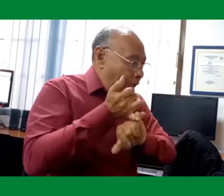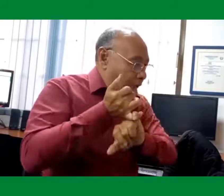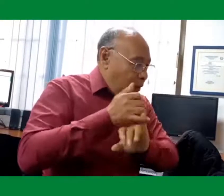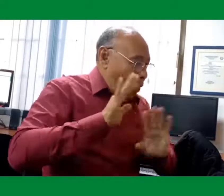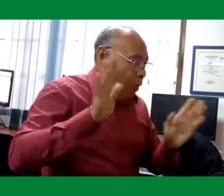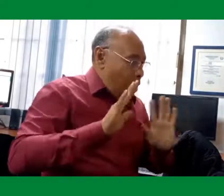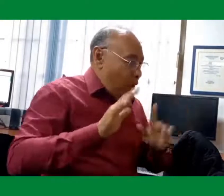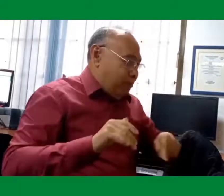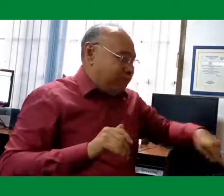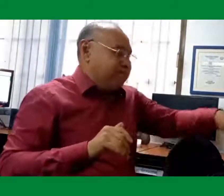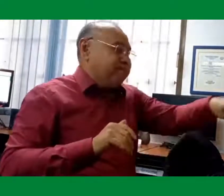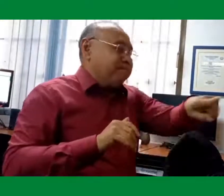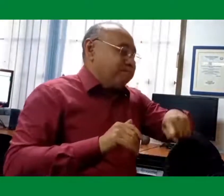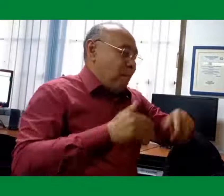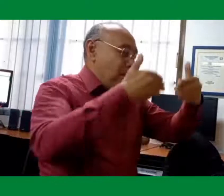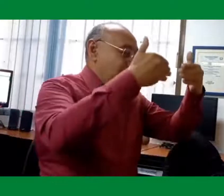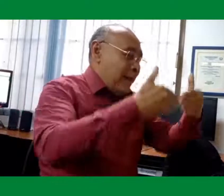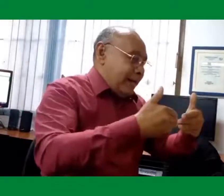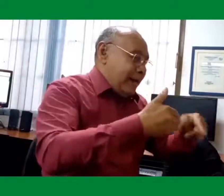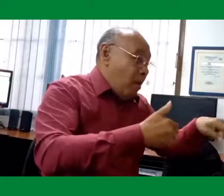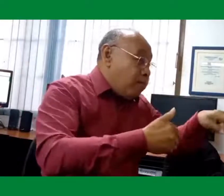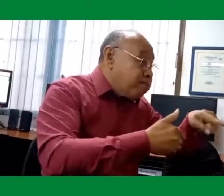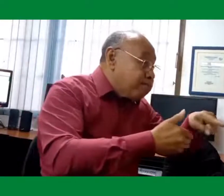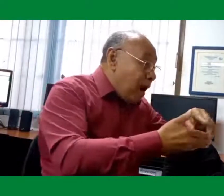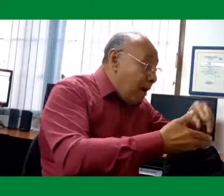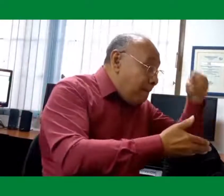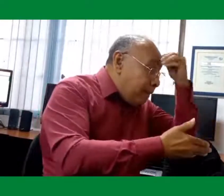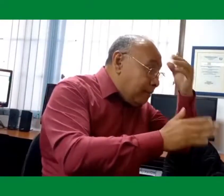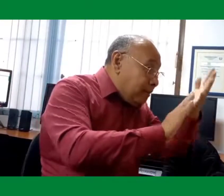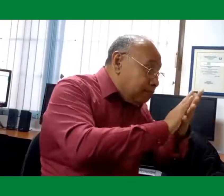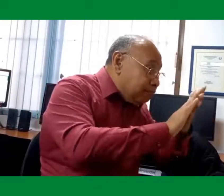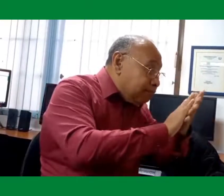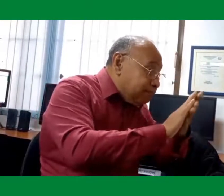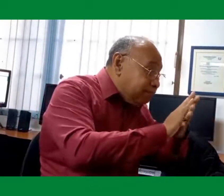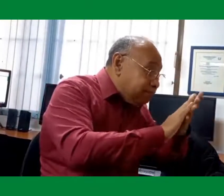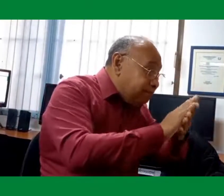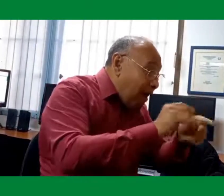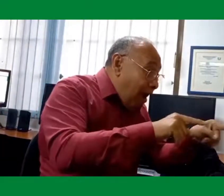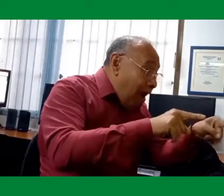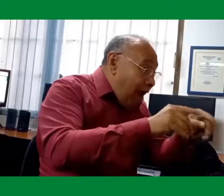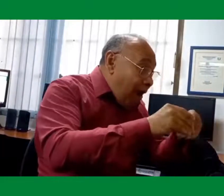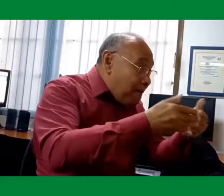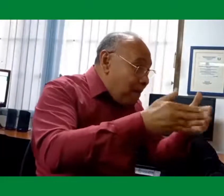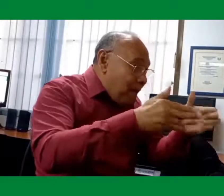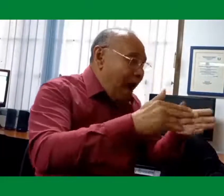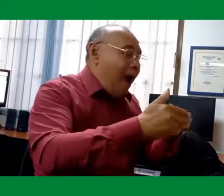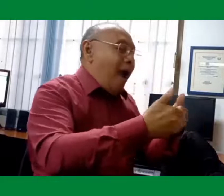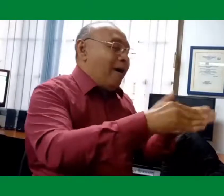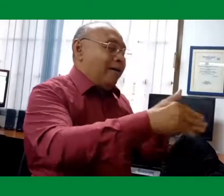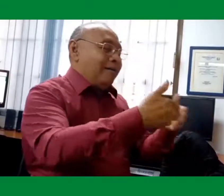usted debe venir acompañado, y debemos dejar a un lado esa dependencia. Si estos profesionales aprenden lengua de